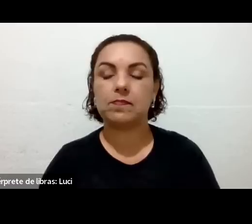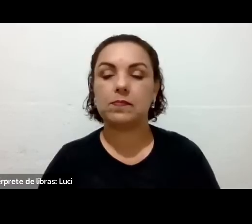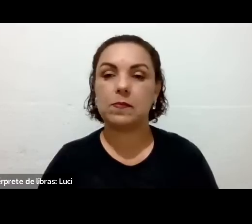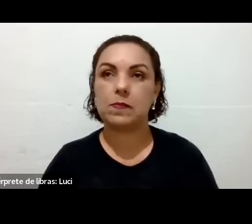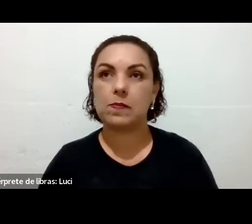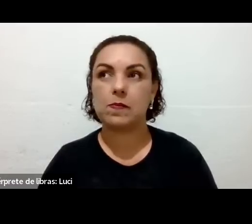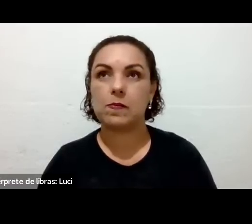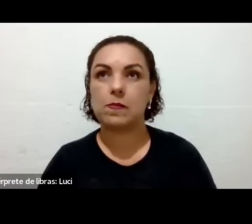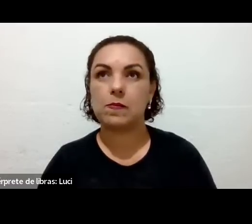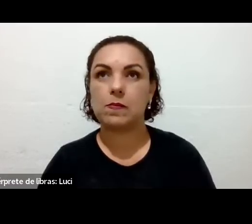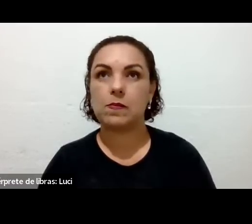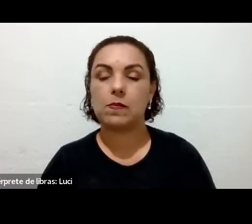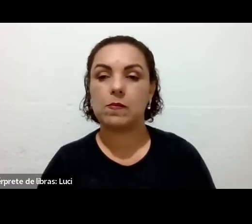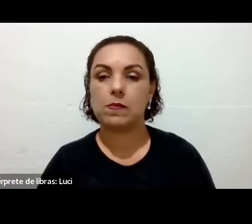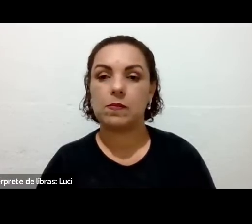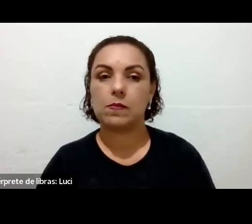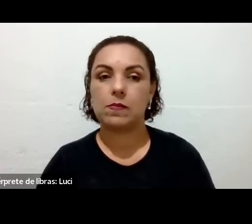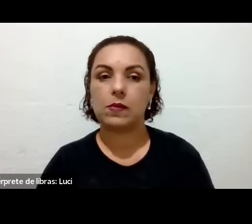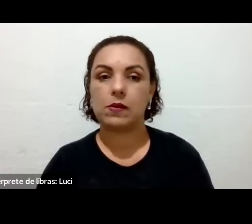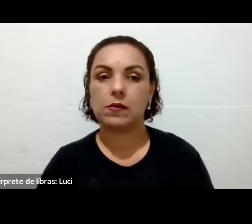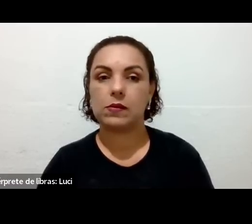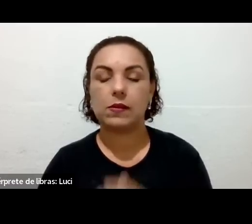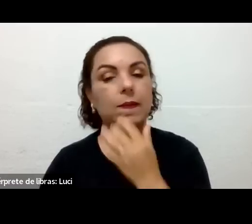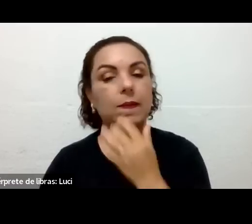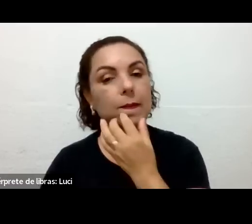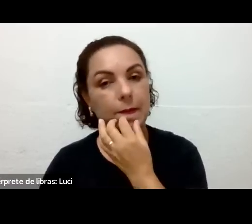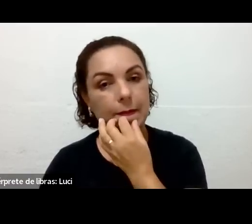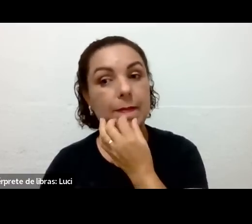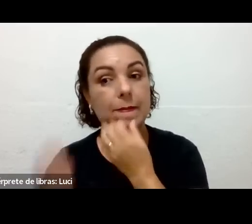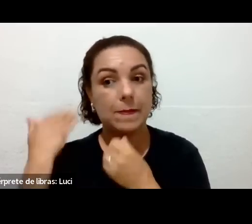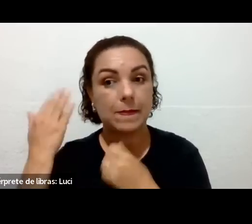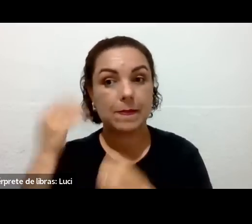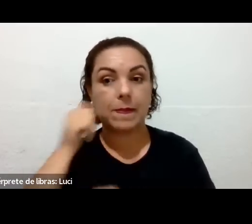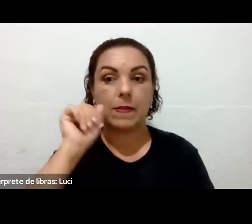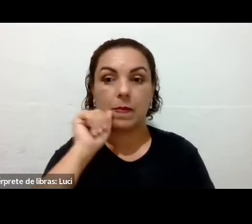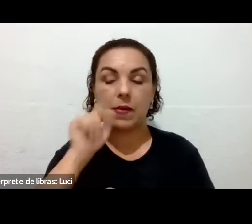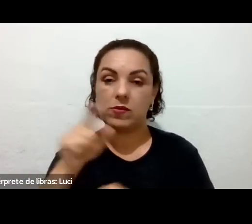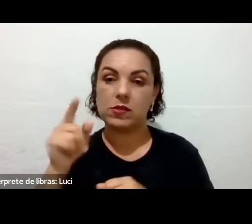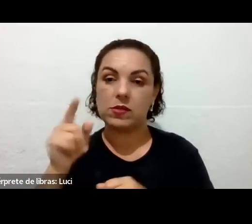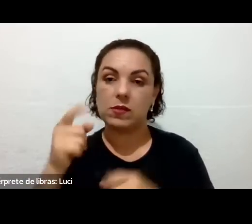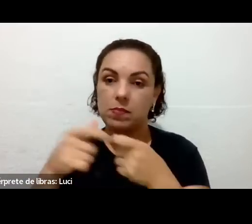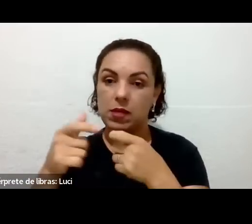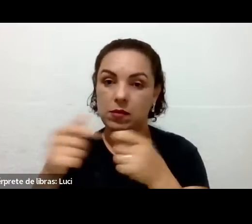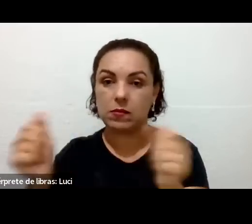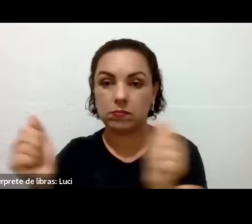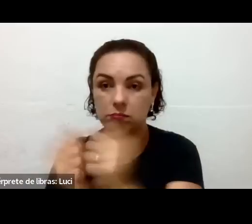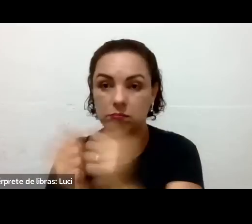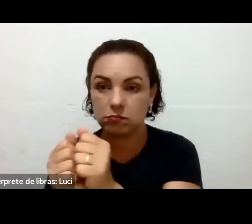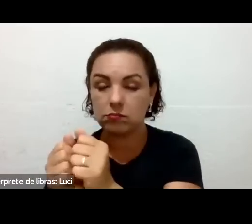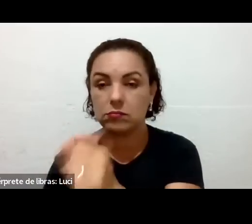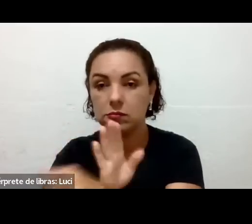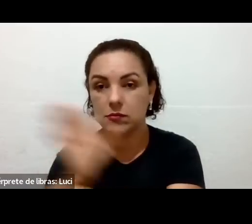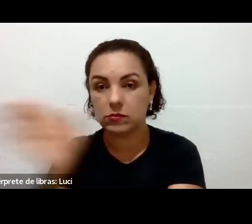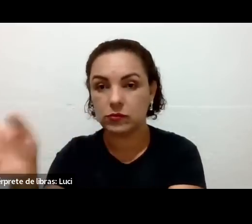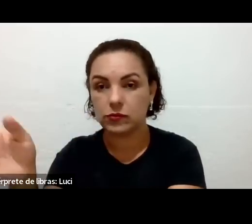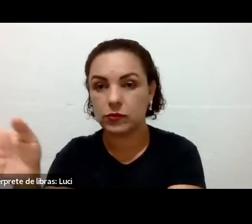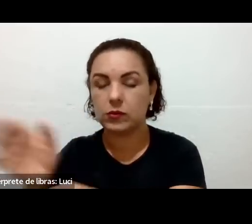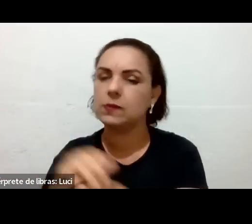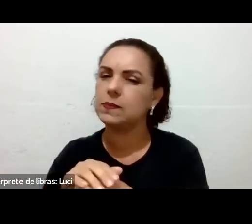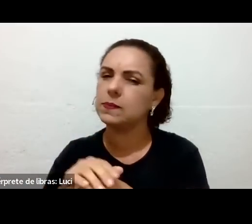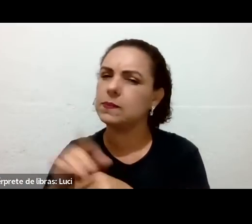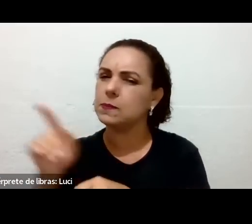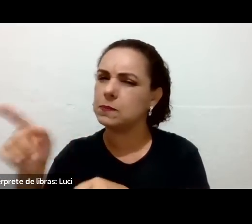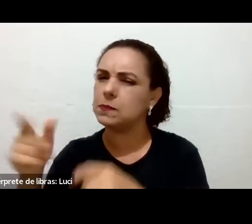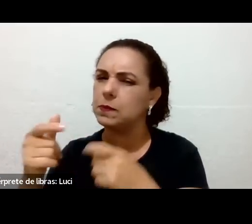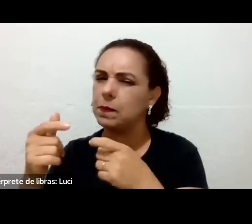sua mãe teve um problema assim, você acompanhou ela ao médico, né? Sim. Deixa eu te fazer uma pergunta, o médico falou pra ela